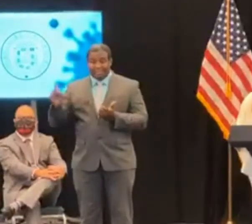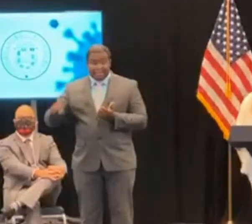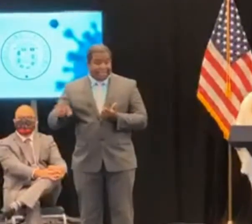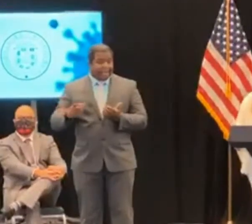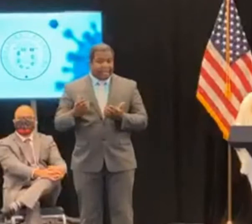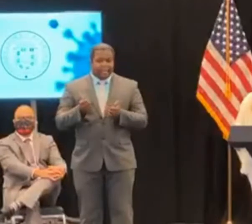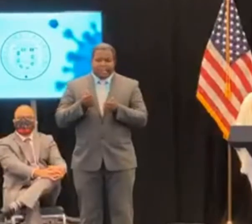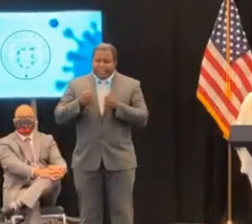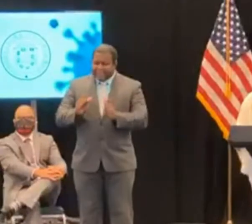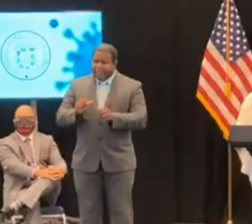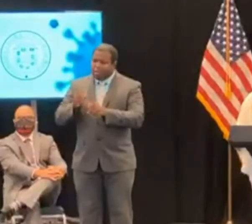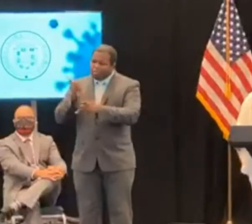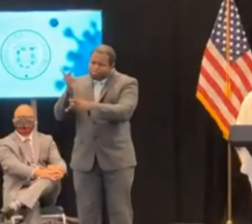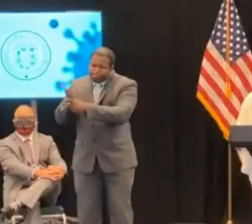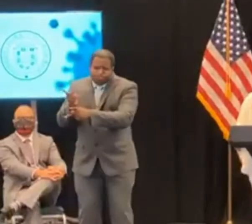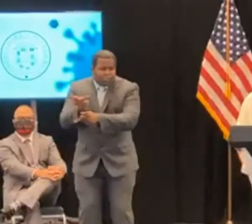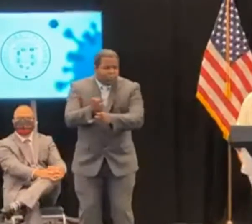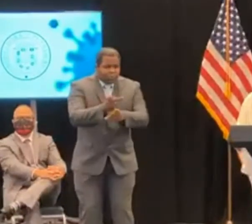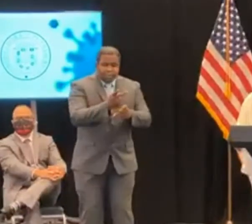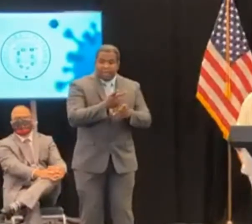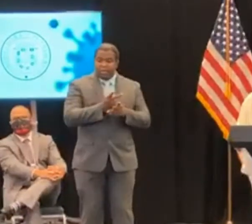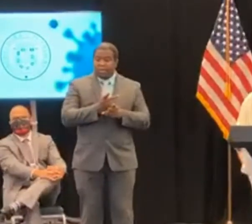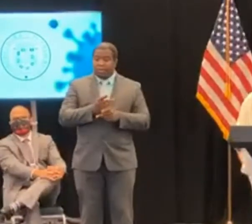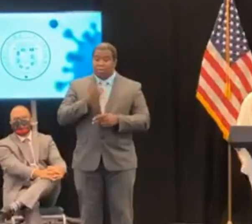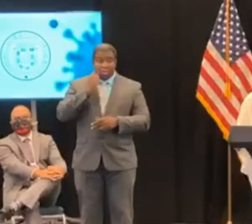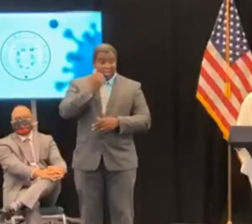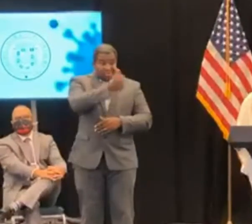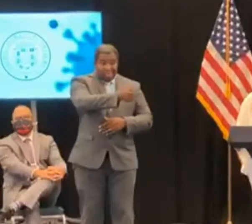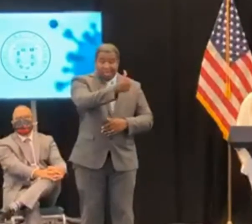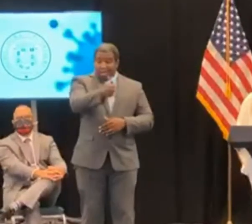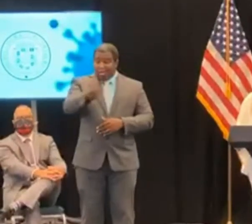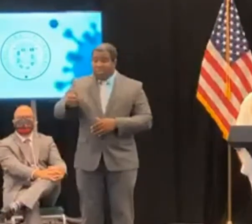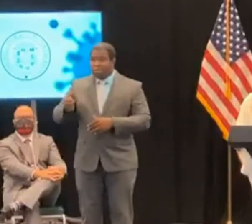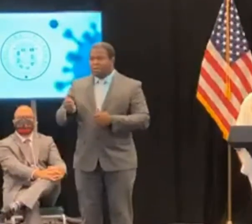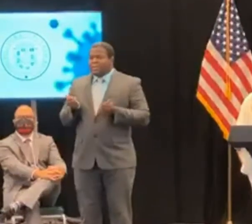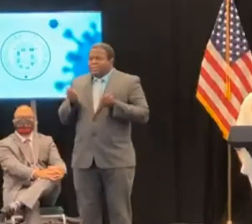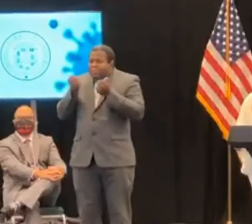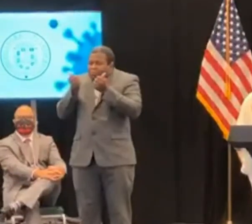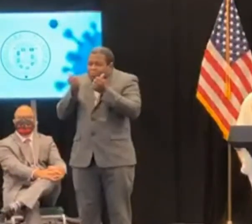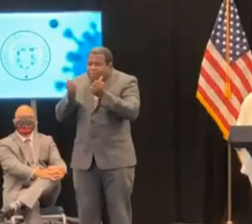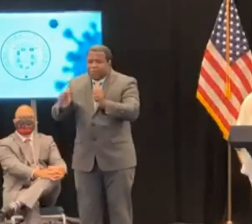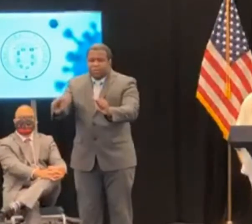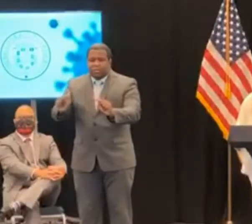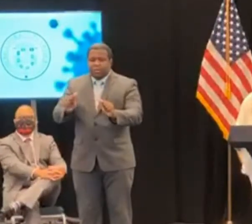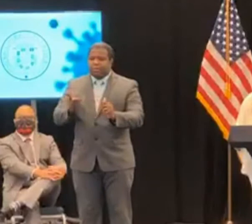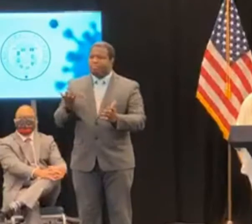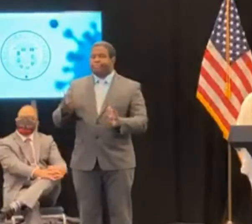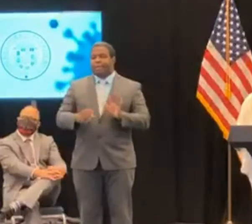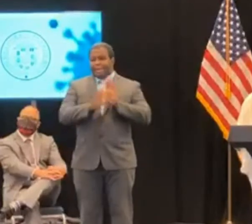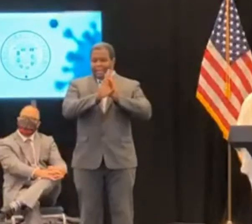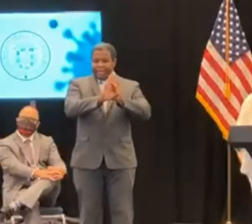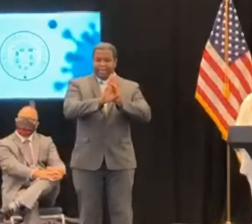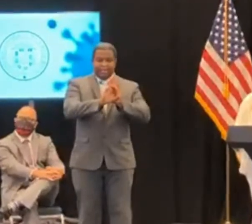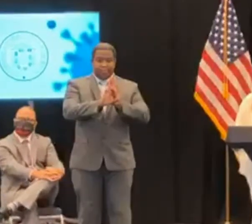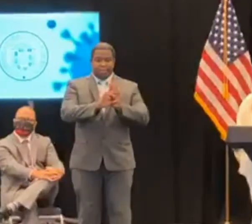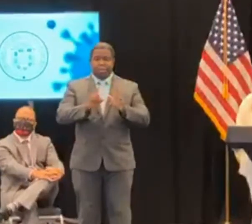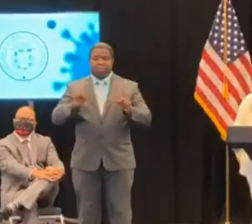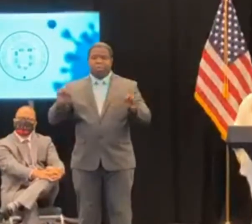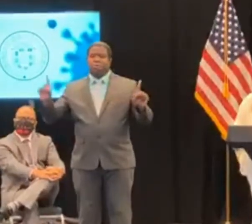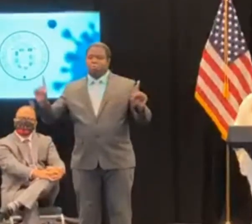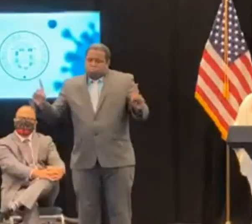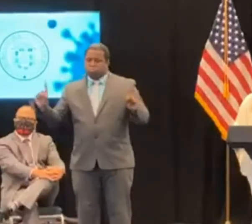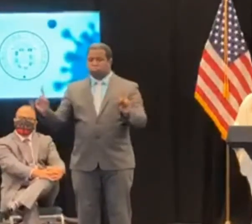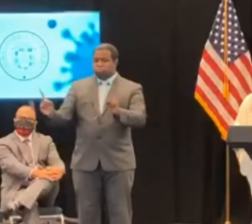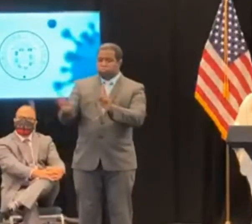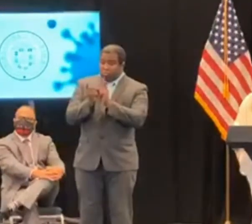Nadie querrá contagiarse y luego ir a su hogar a contagiar a sus hijos, a sus padres, a sus